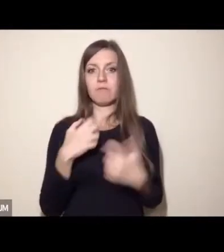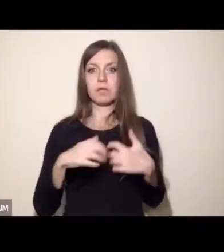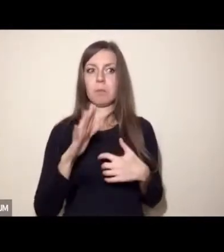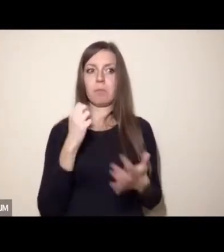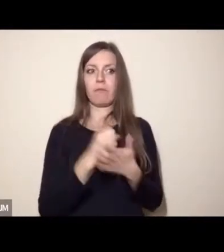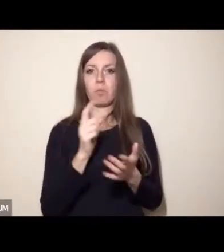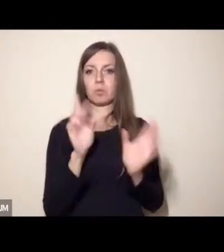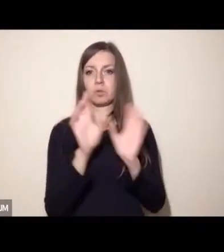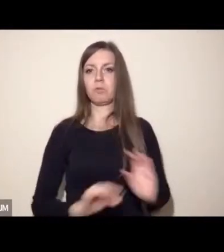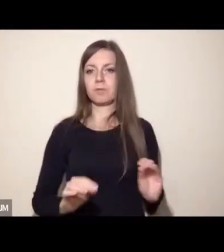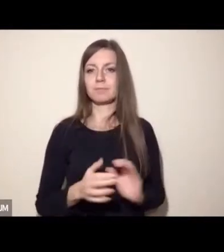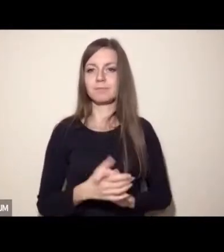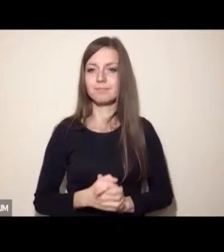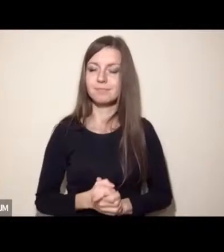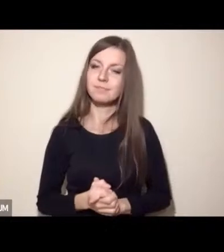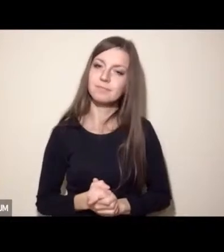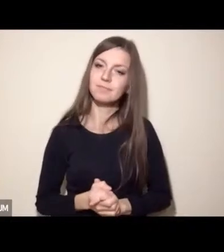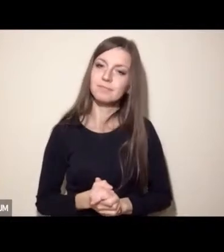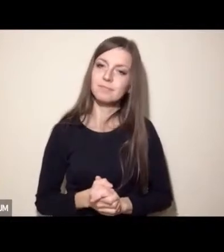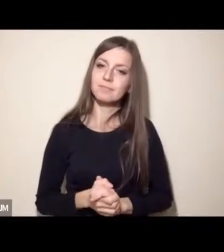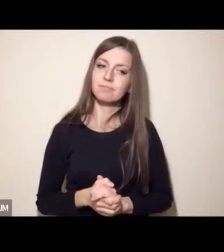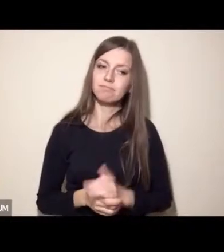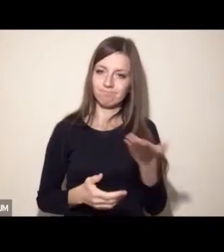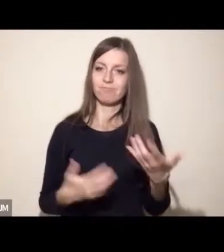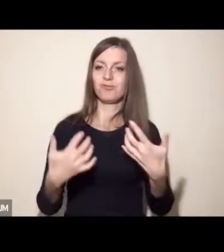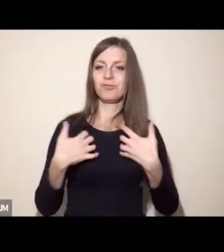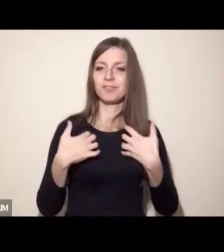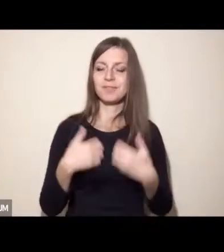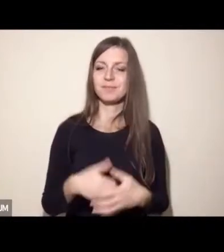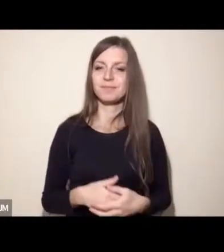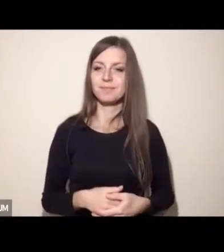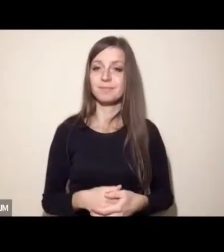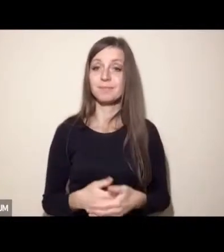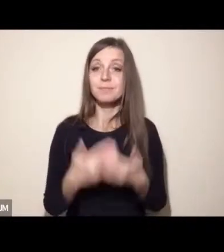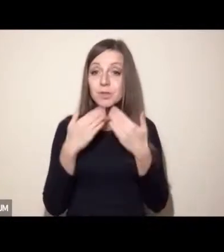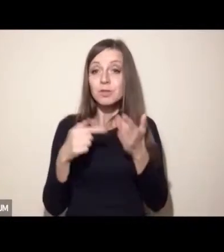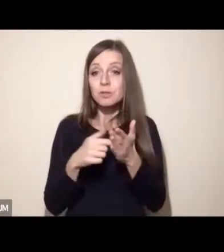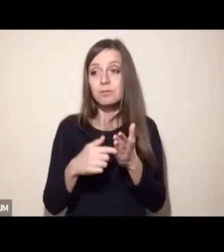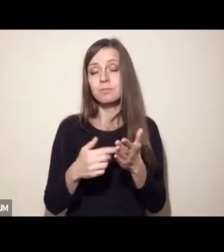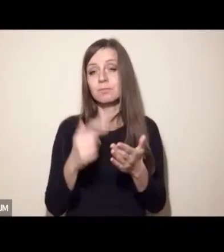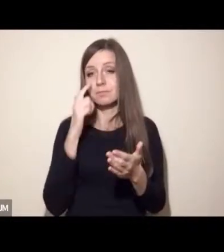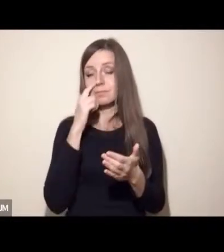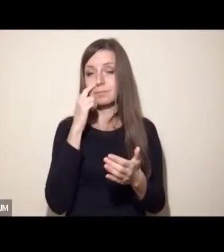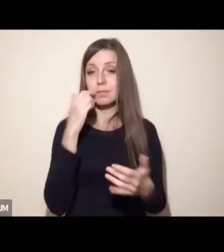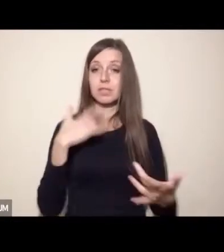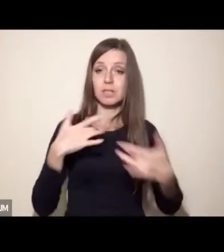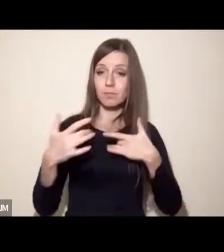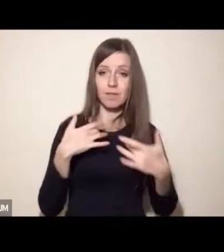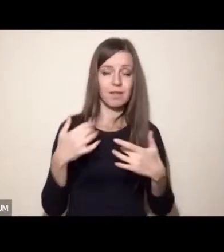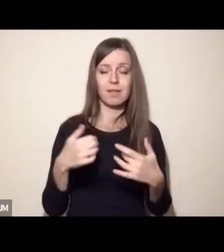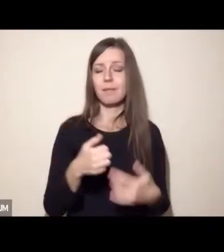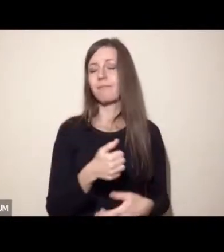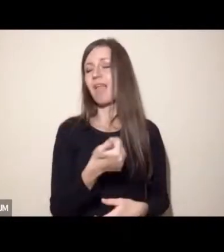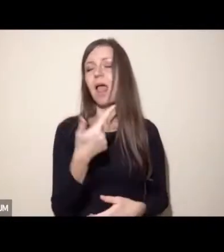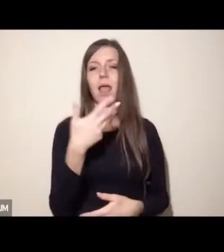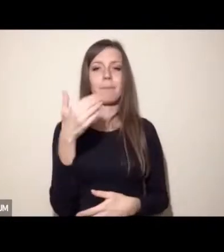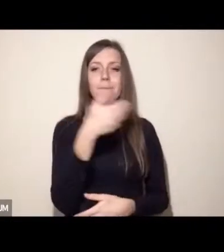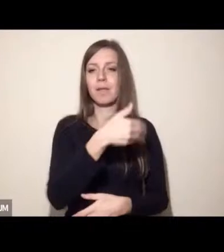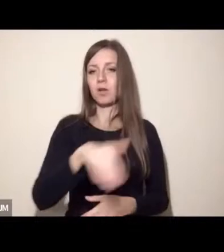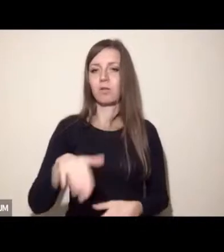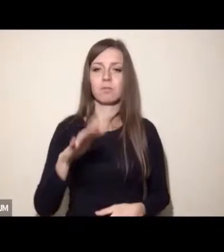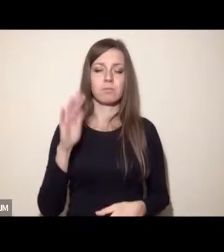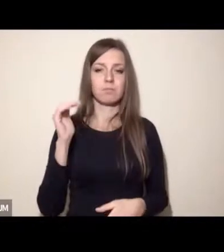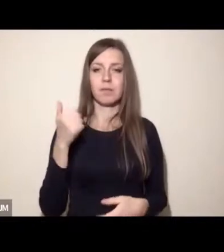i dzięki temu no właśnie uszczędzimy cierpienia milionom istnień,